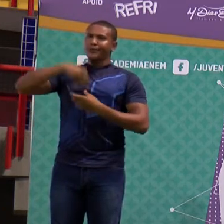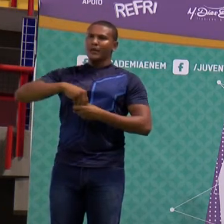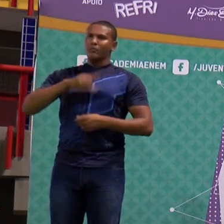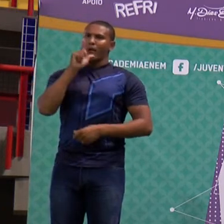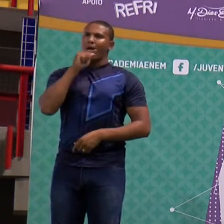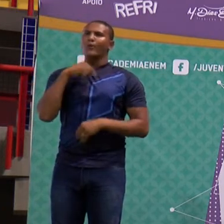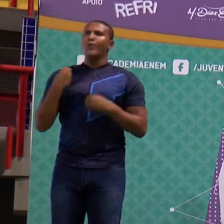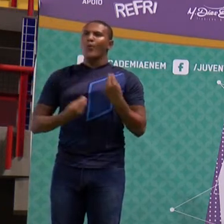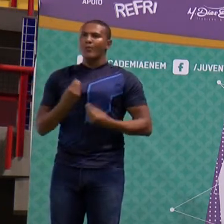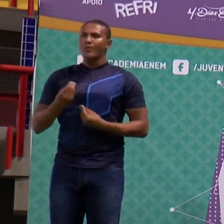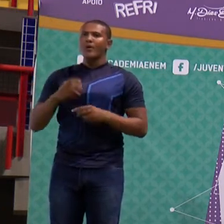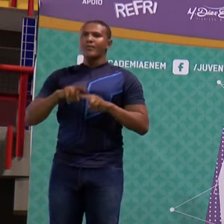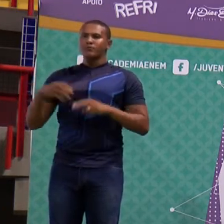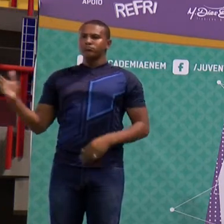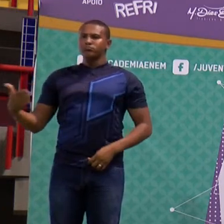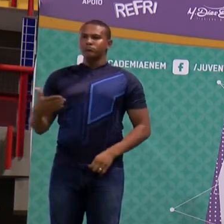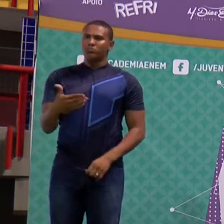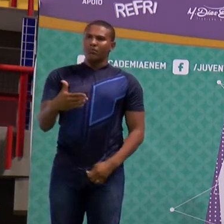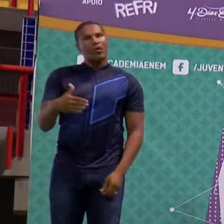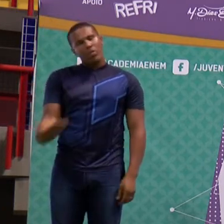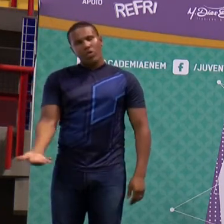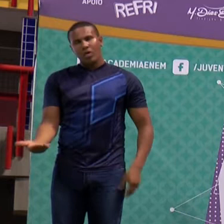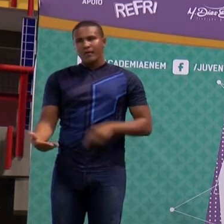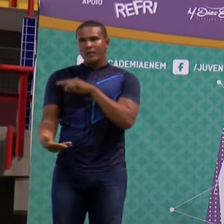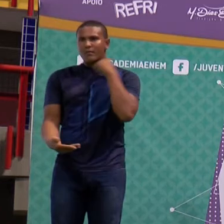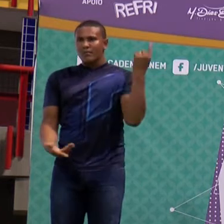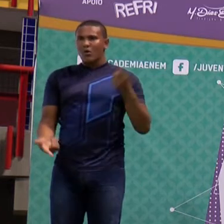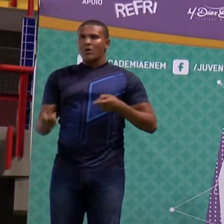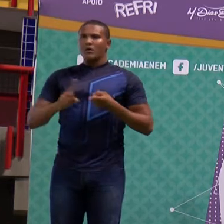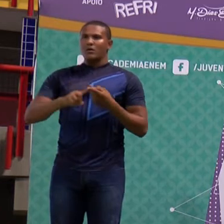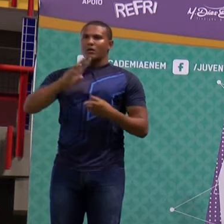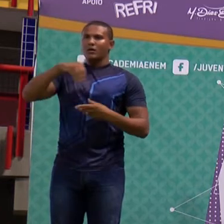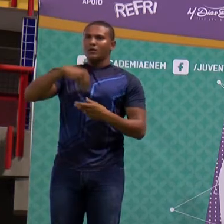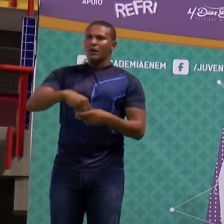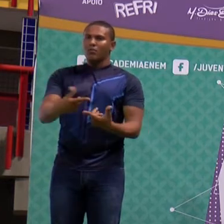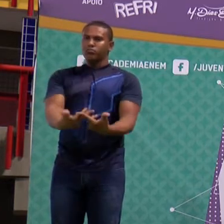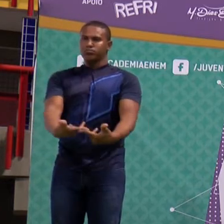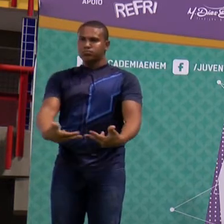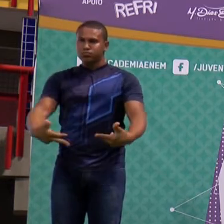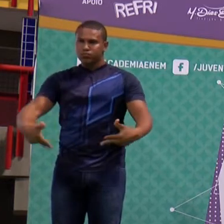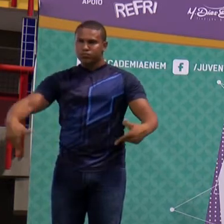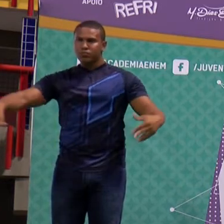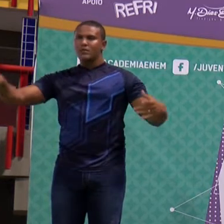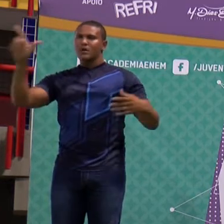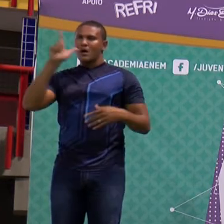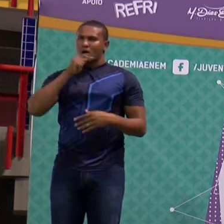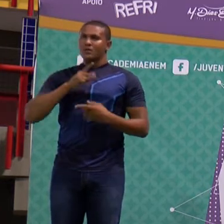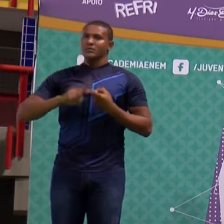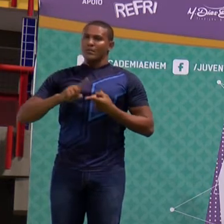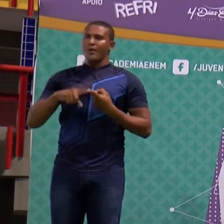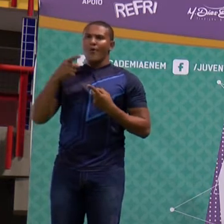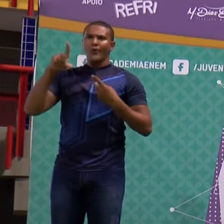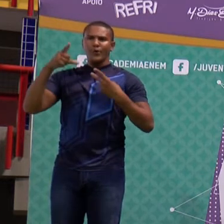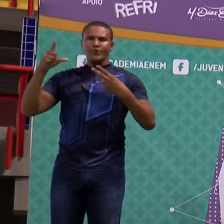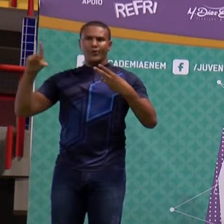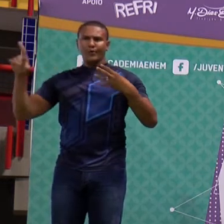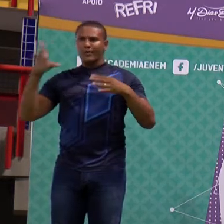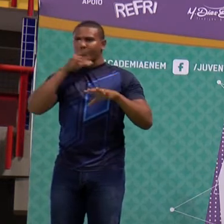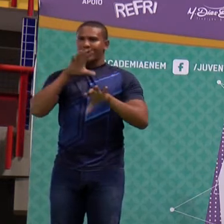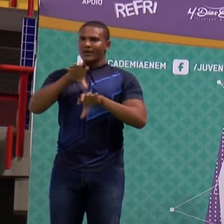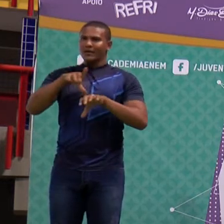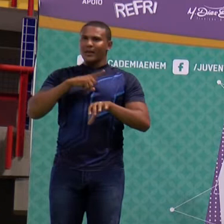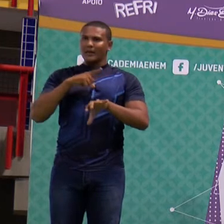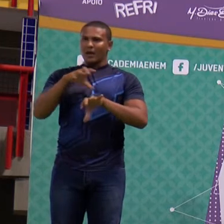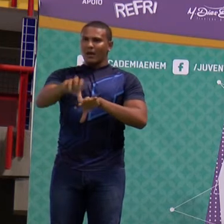marinha. E, com isso, vai o quê? Vai comprometer severamente quem? A nutrição de outros seres que ali dependem. E